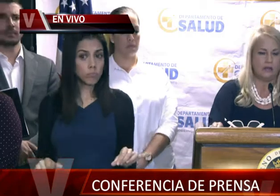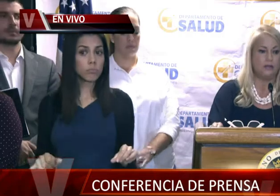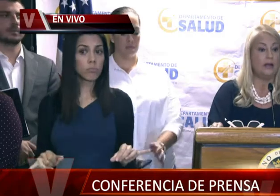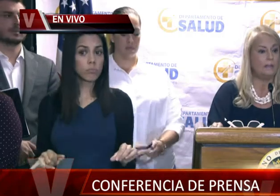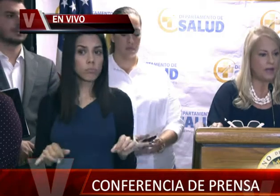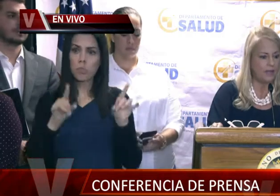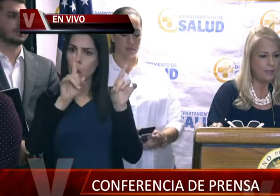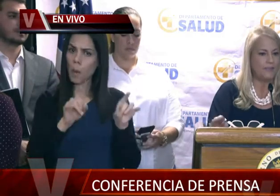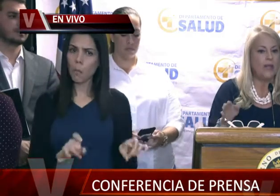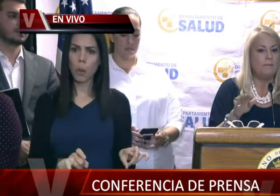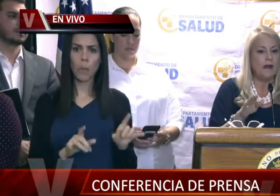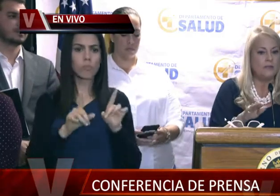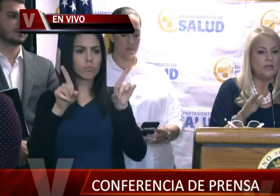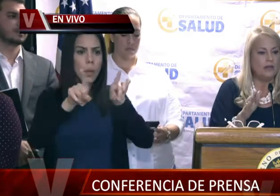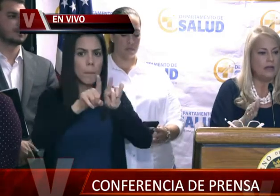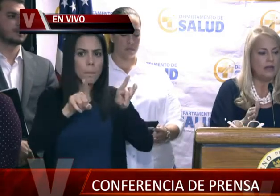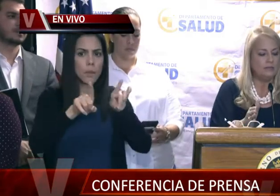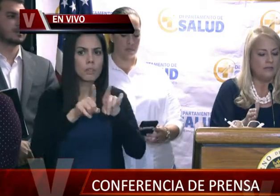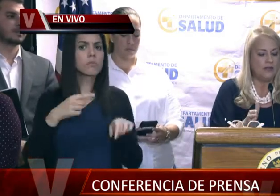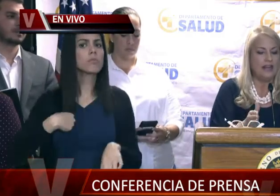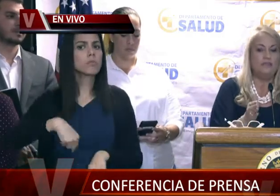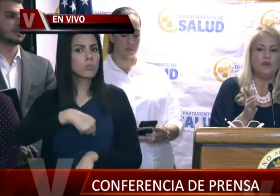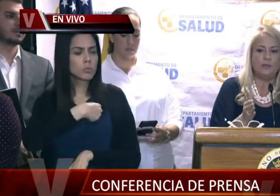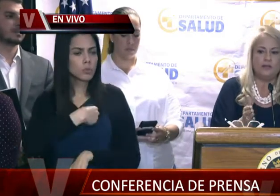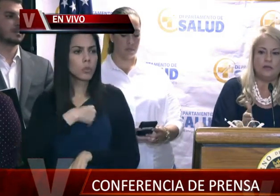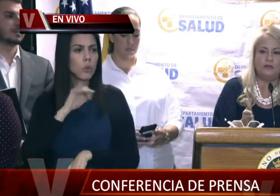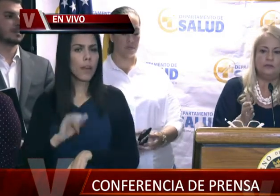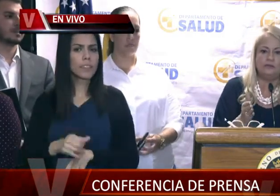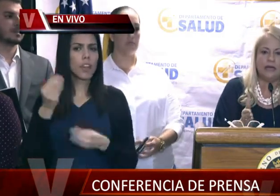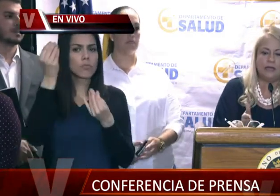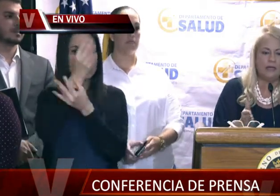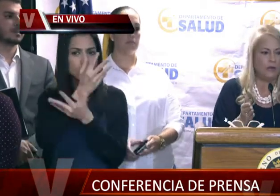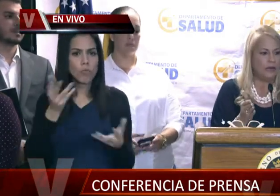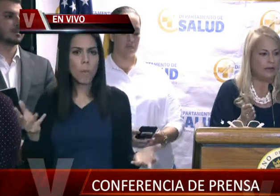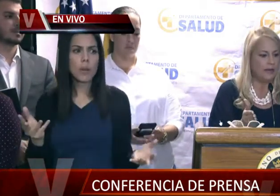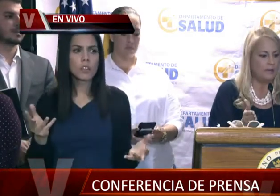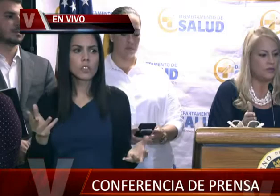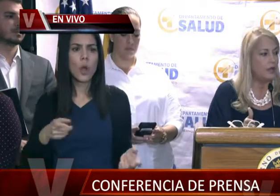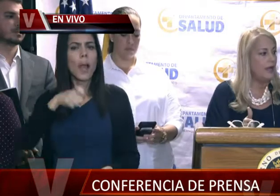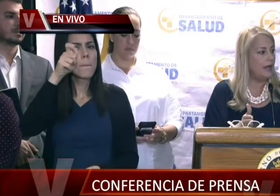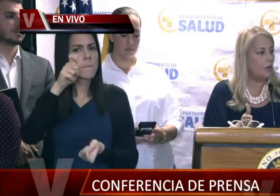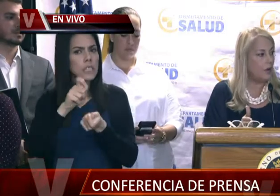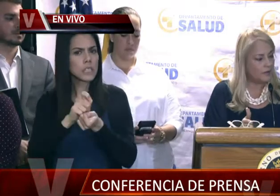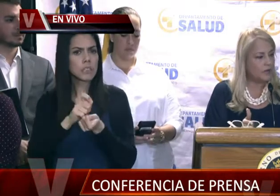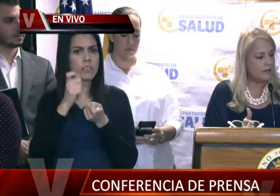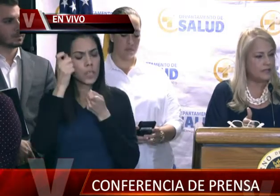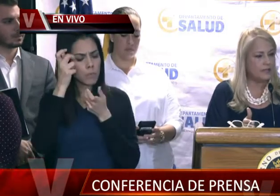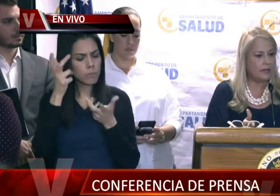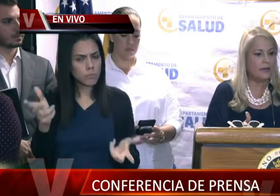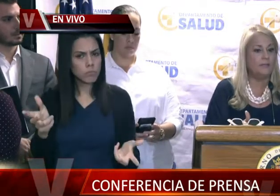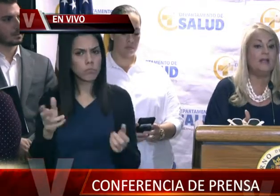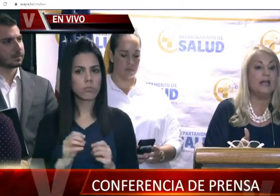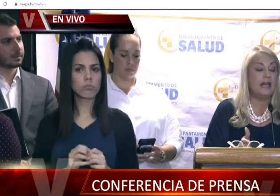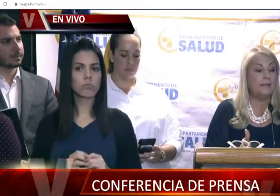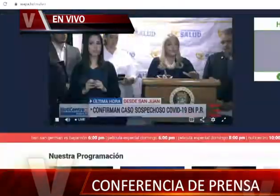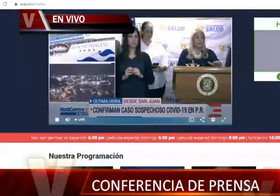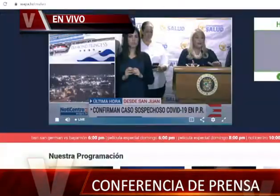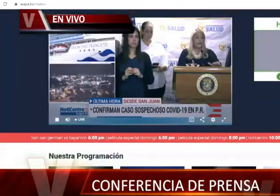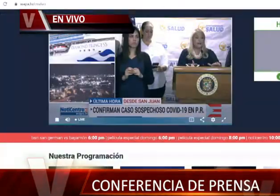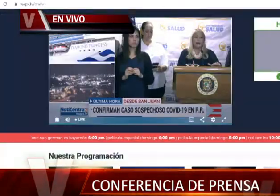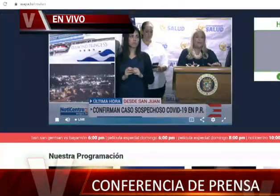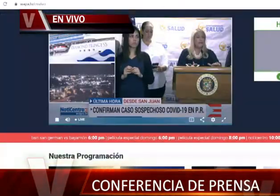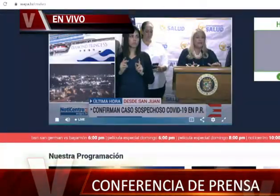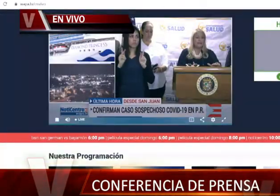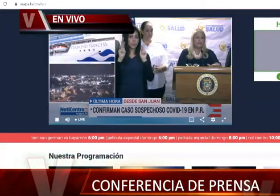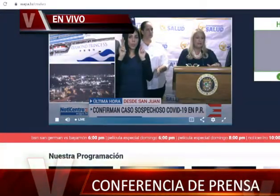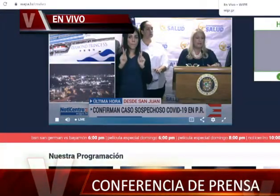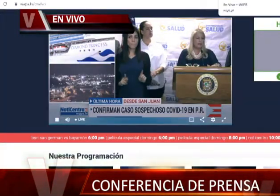Se le hizo la prueba. Vamos a coger la información tal y como la tenemos. El cuadro que presentaba, la persona que